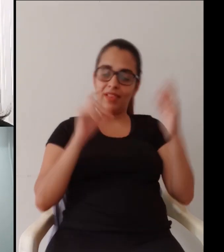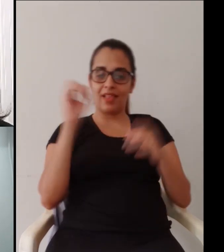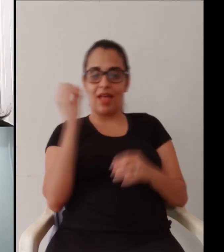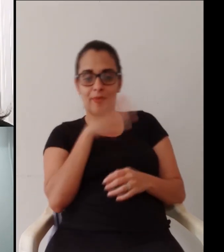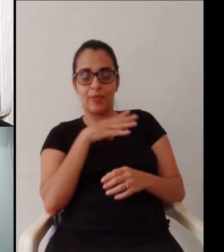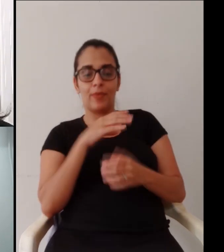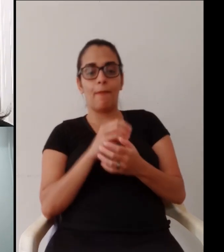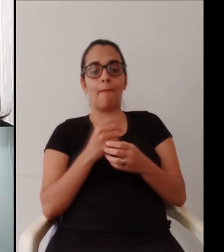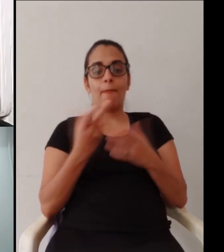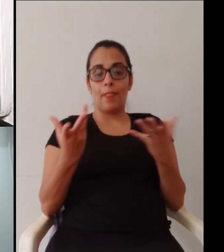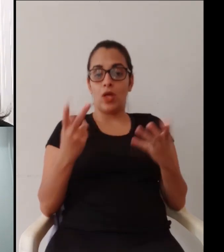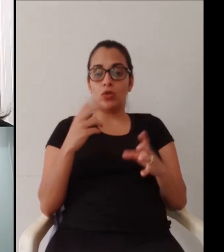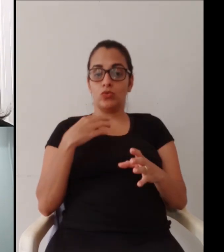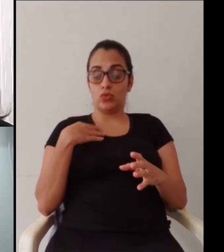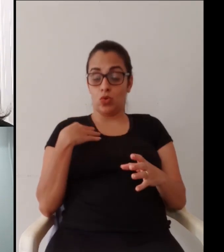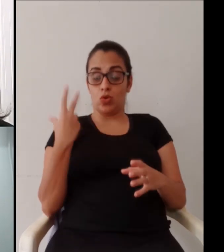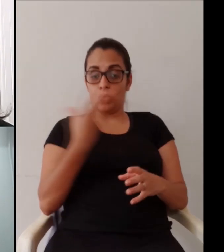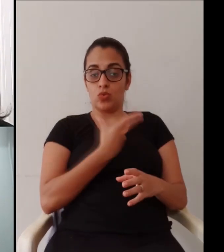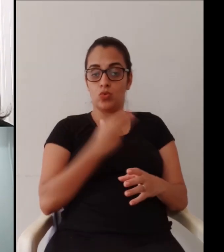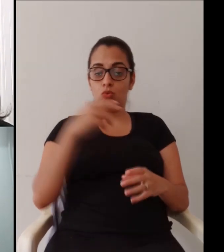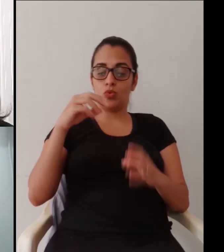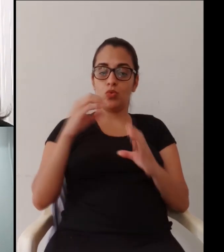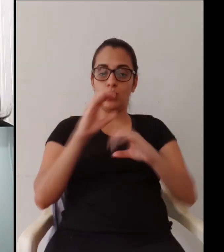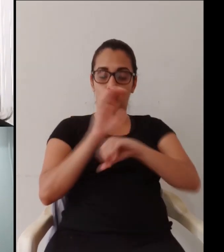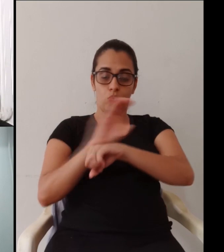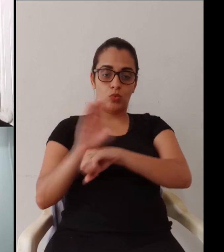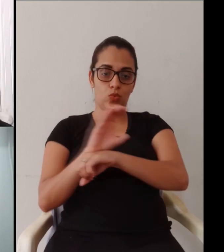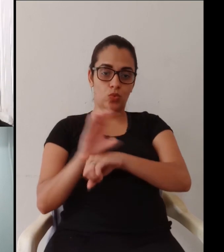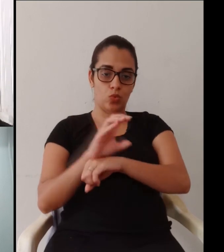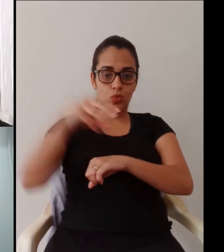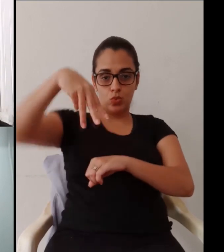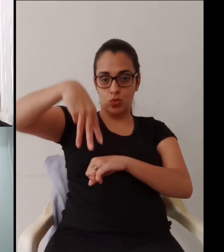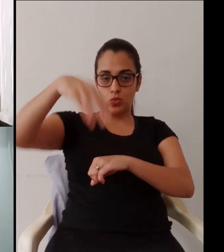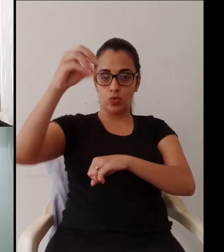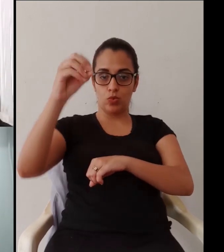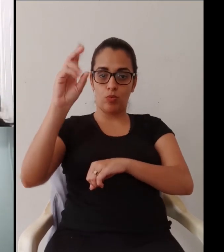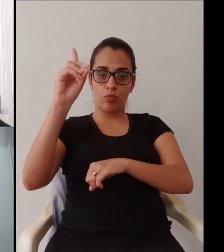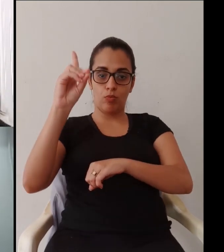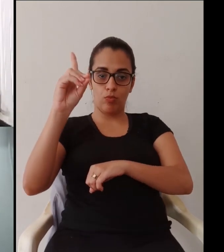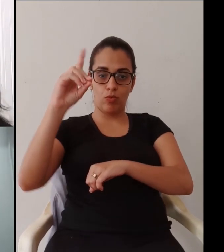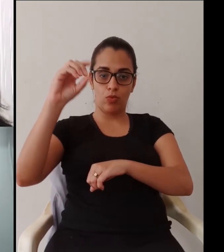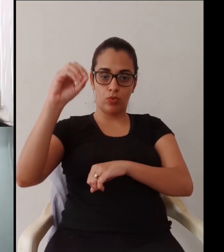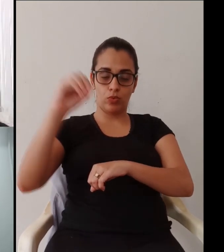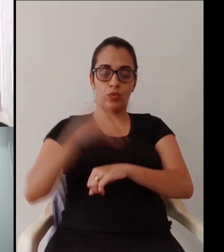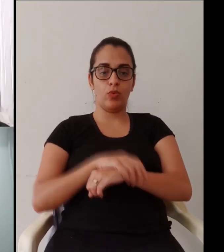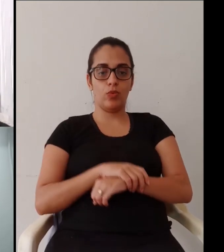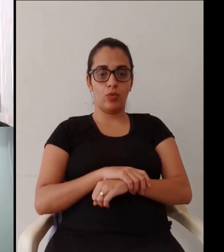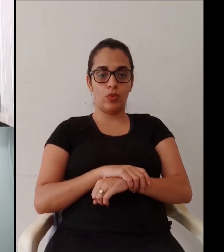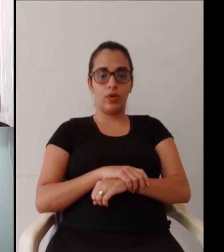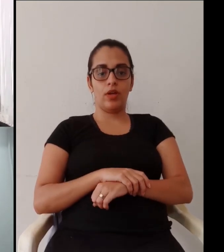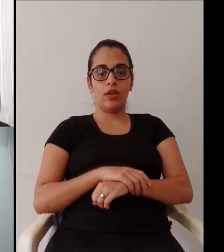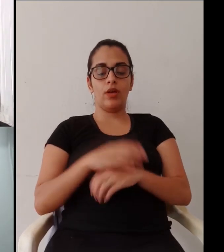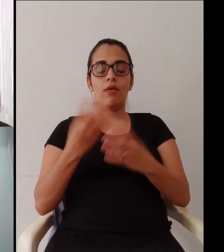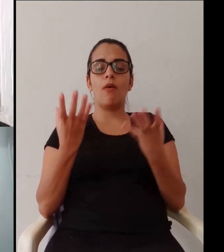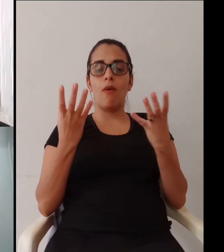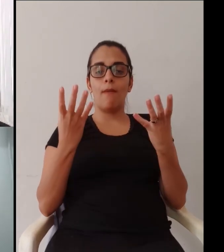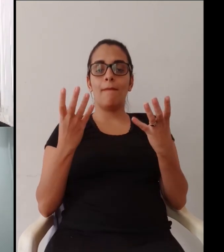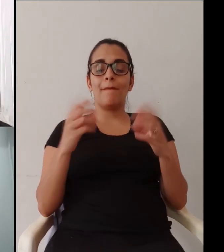merchandising ou Dani? pode né? ah obrigado rapidinho é dos nossos cursos